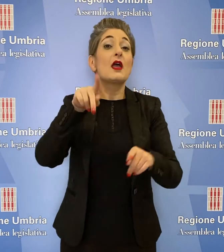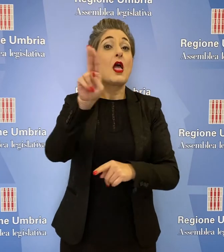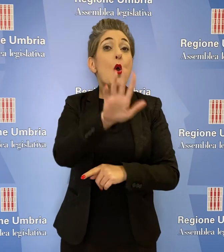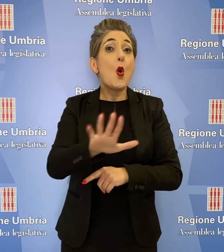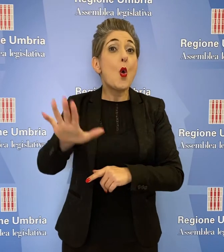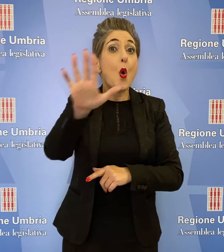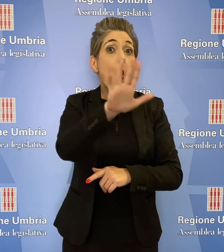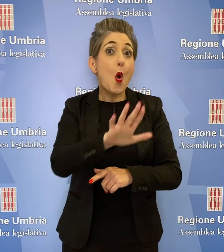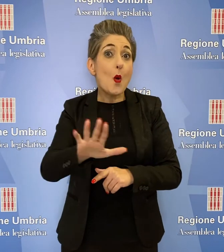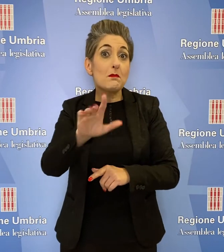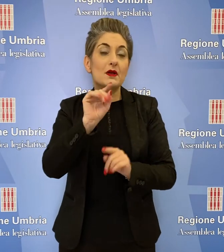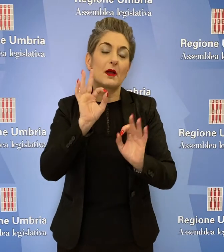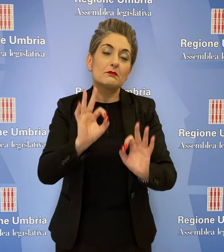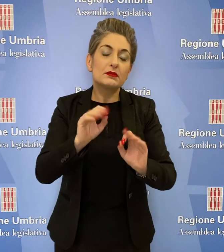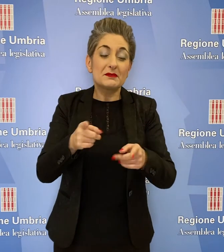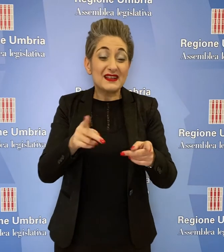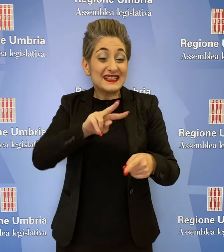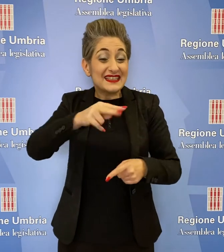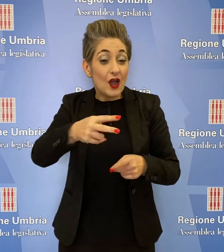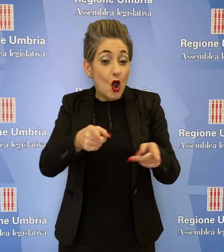prime regioni a uscire dalla fase 2.